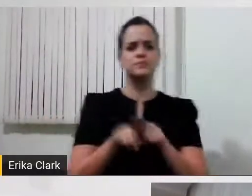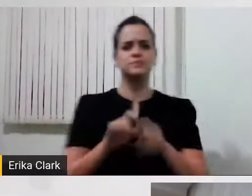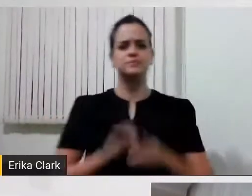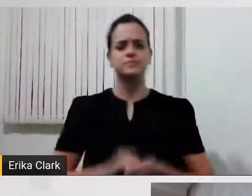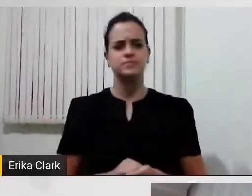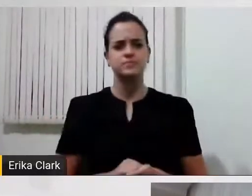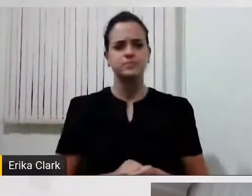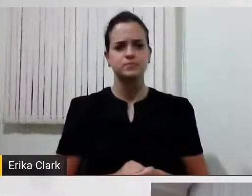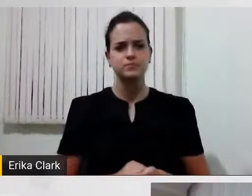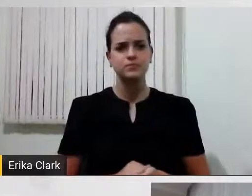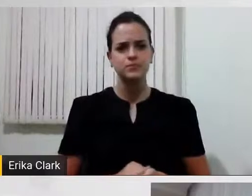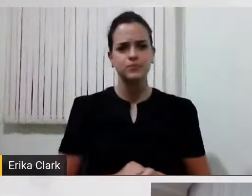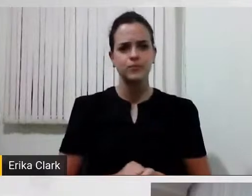no que tange